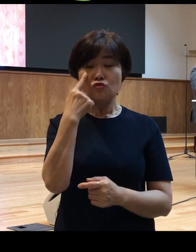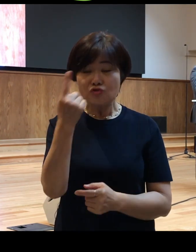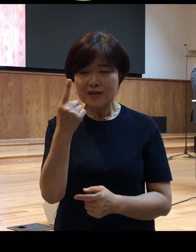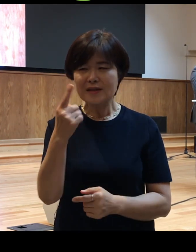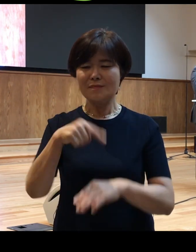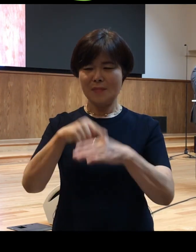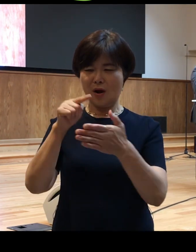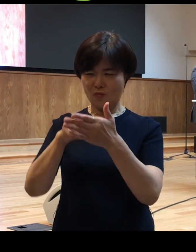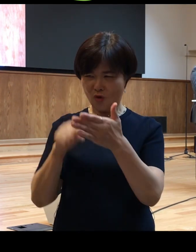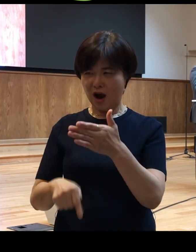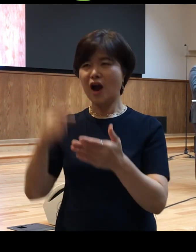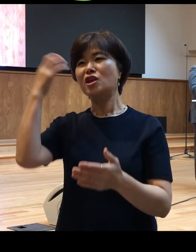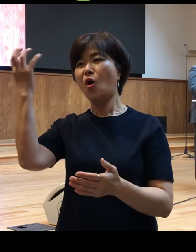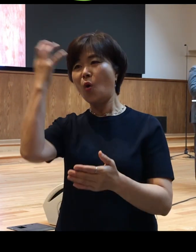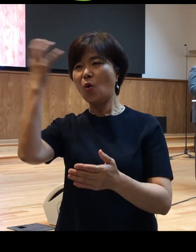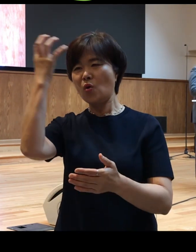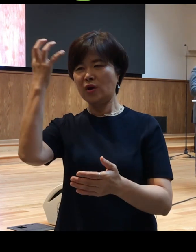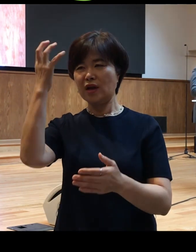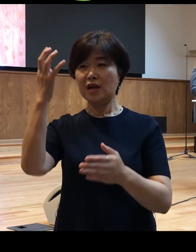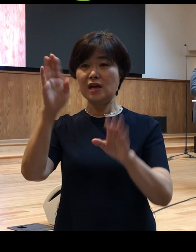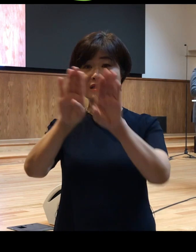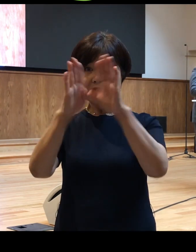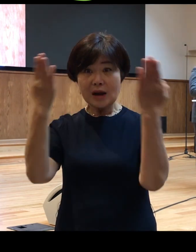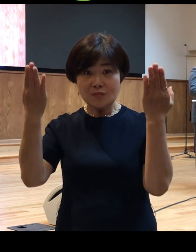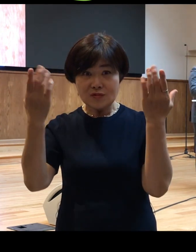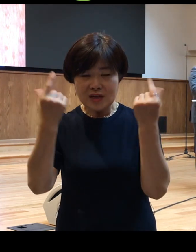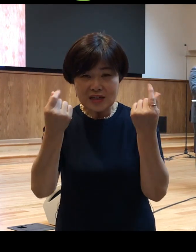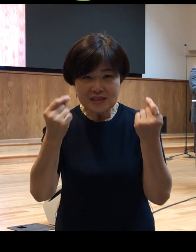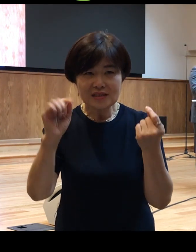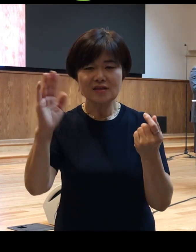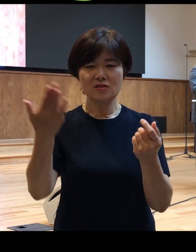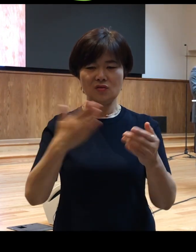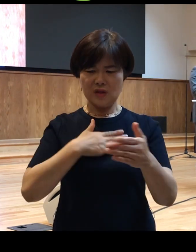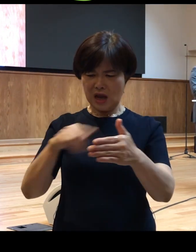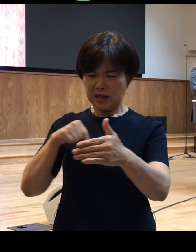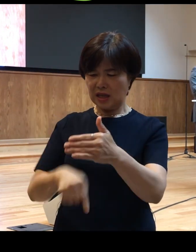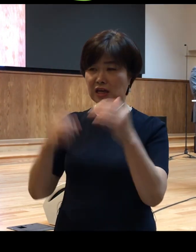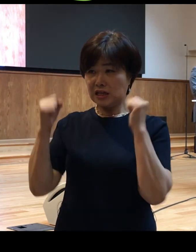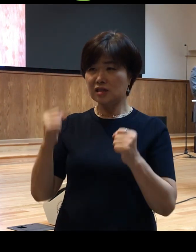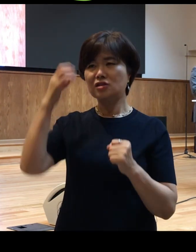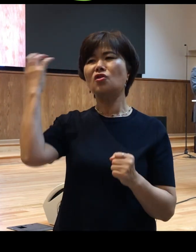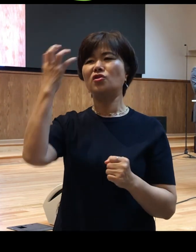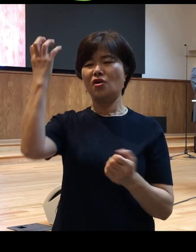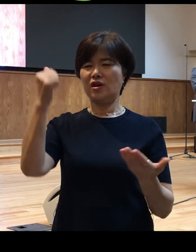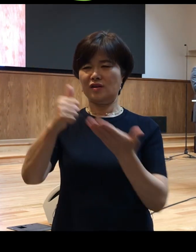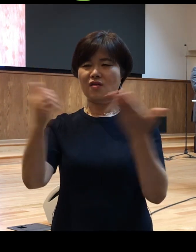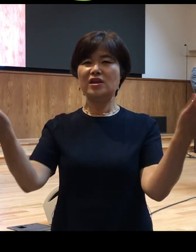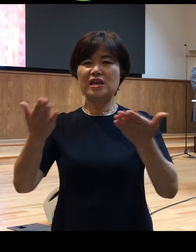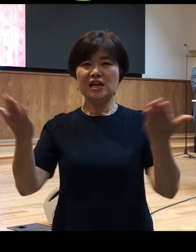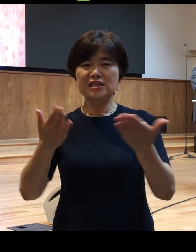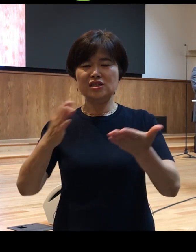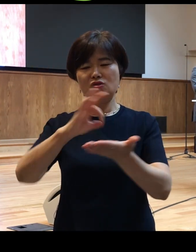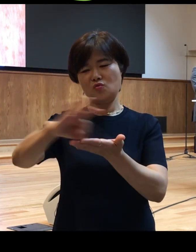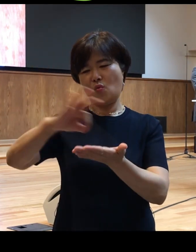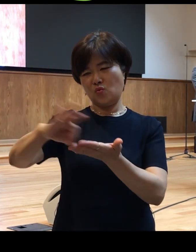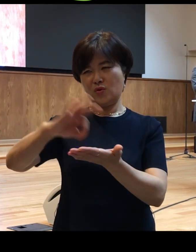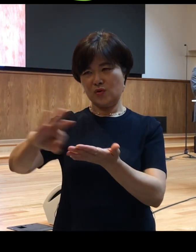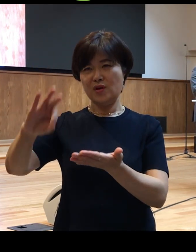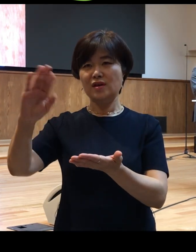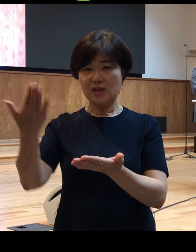영혼의 창이 되어서 그럼 우리 안에 계신 성령께서 일하는 도구가 되실 수 있기를 주님의 이름으로 추구합니다